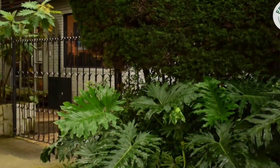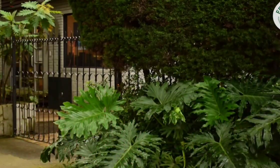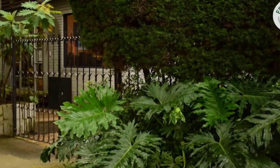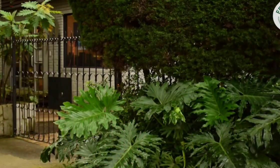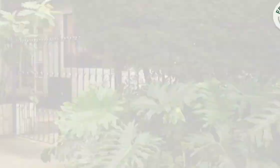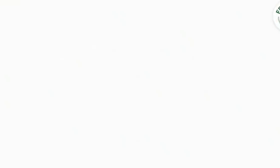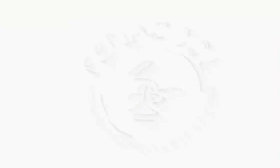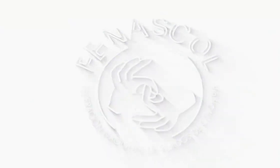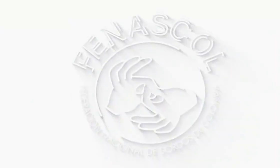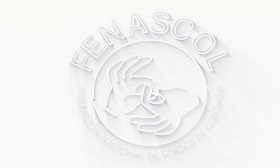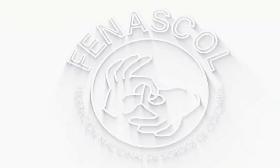Chao. Chao.